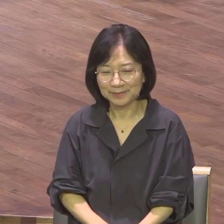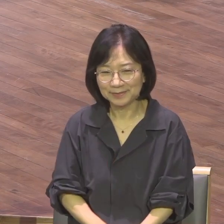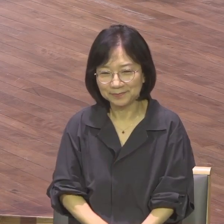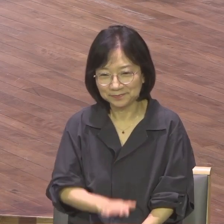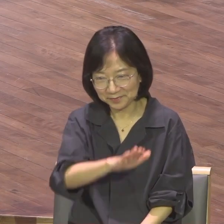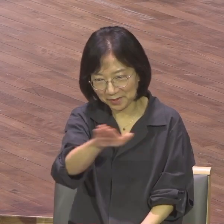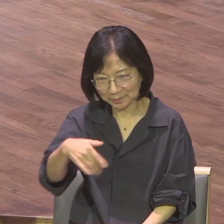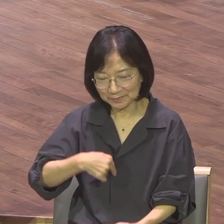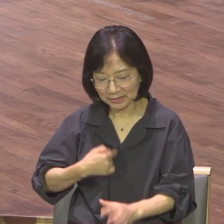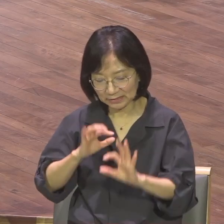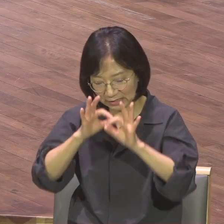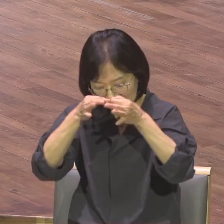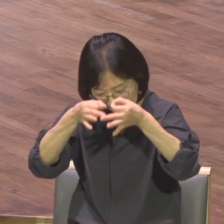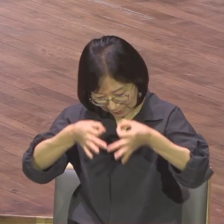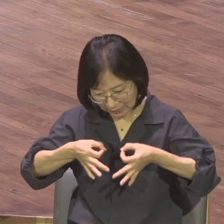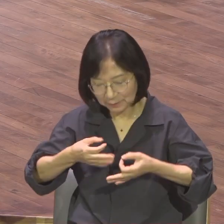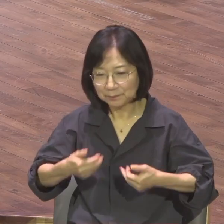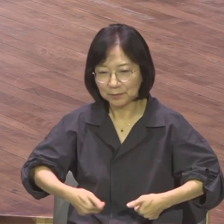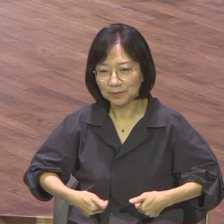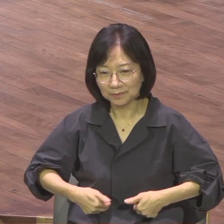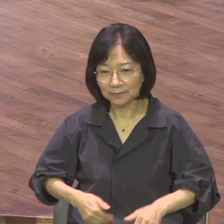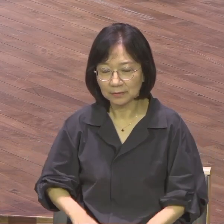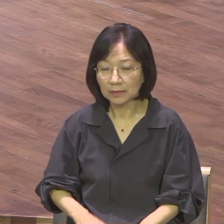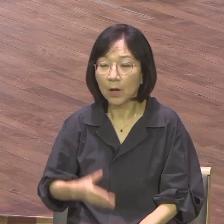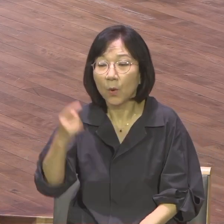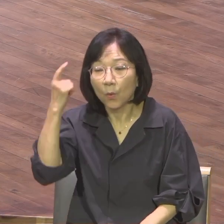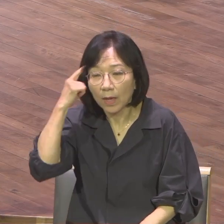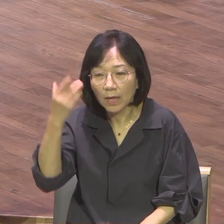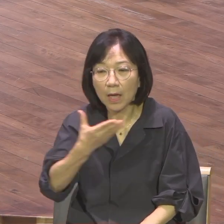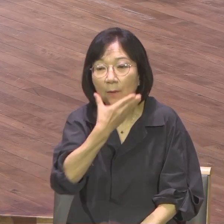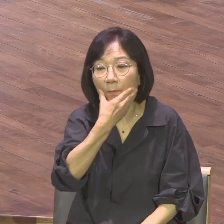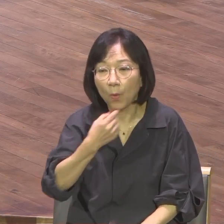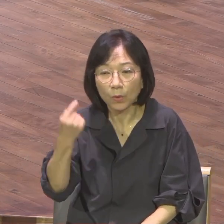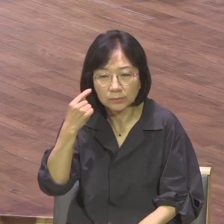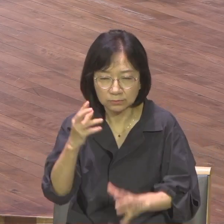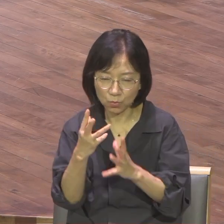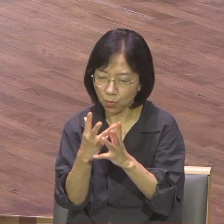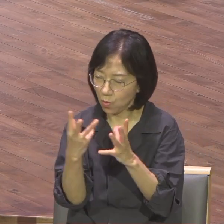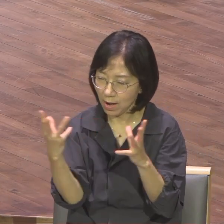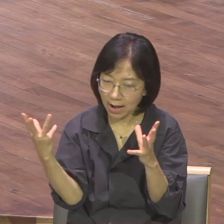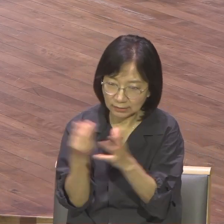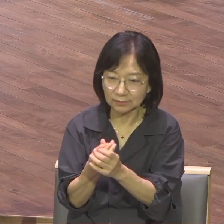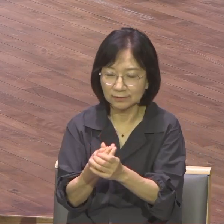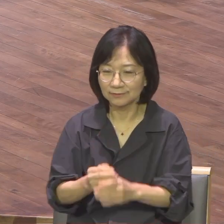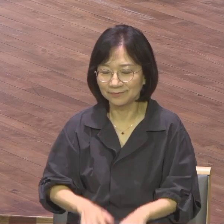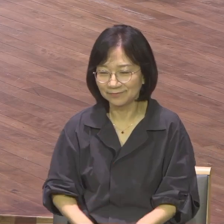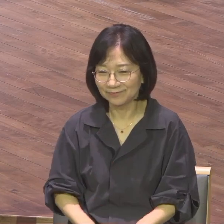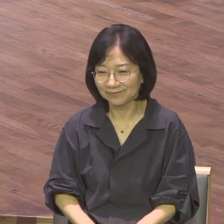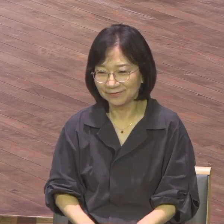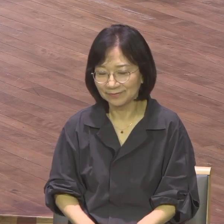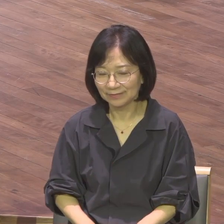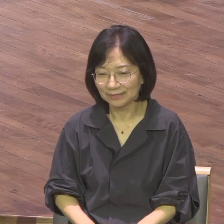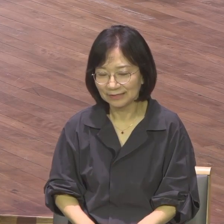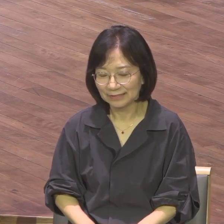복음은 모든 것이고 다 이룬 것이고 참 해방과 자유이지만 이 복음이 내 안에